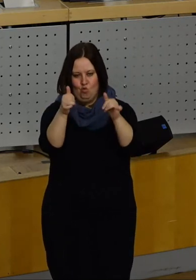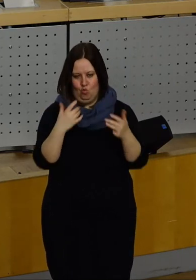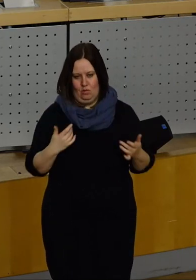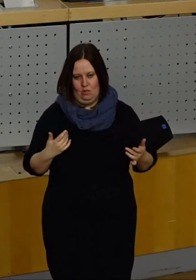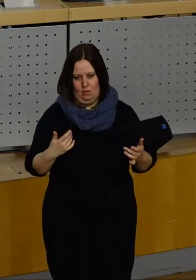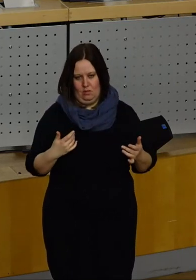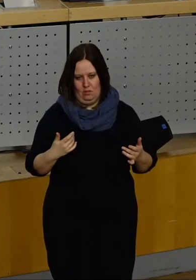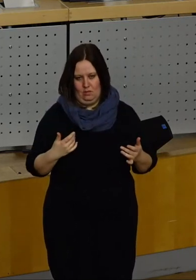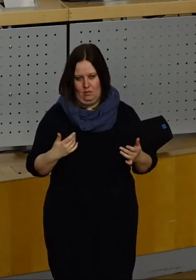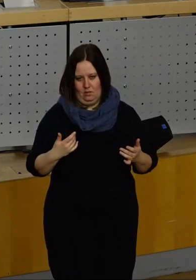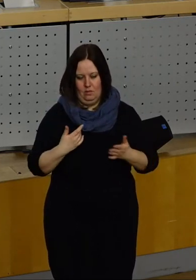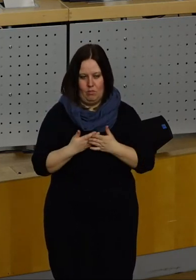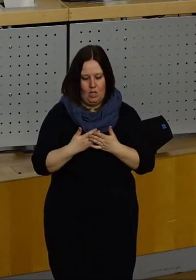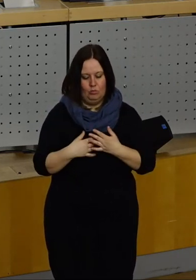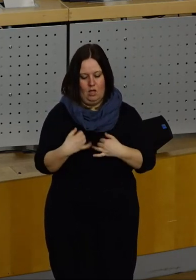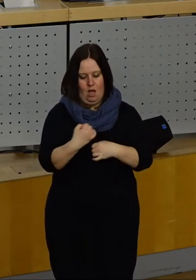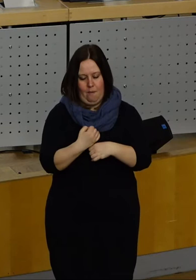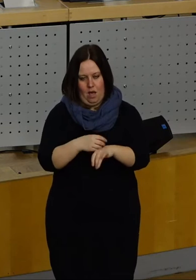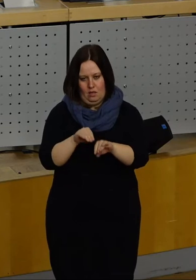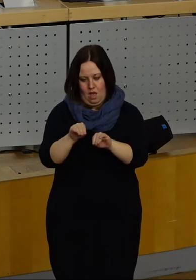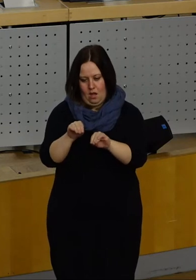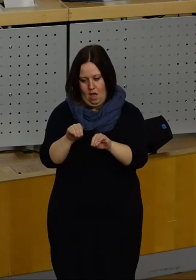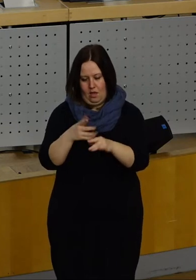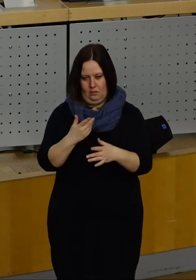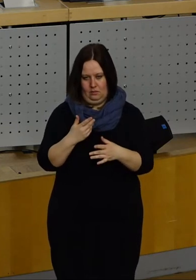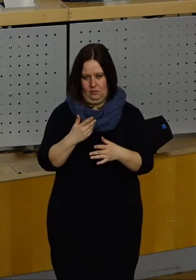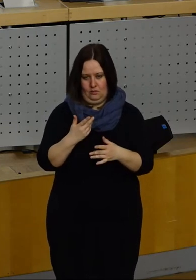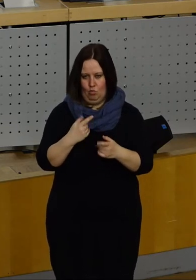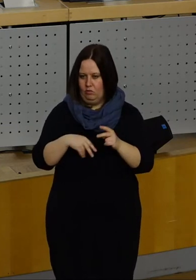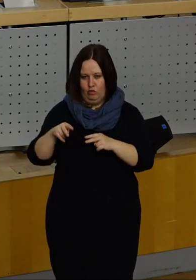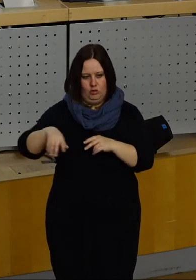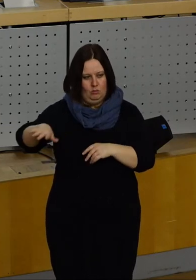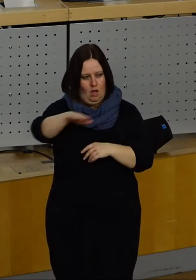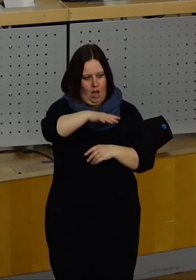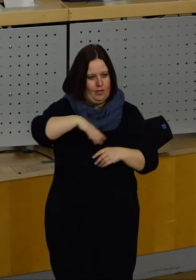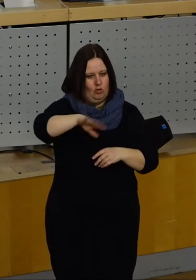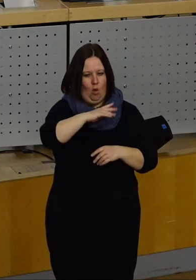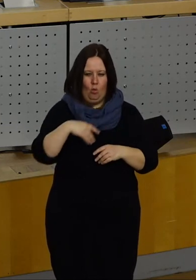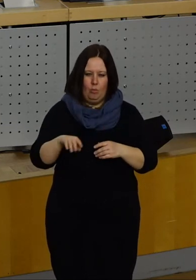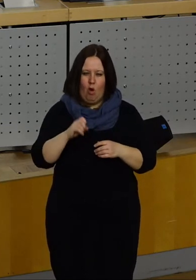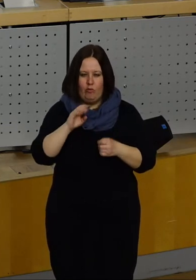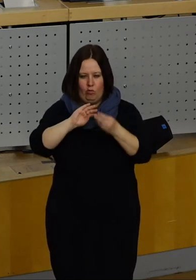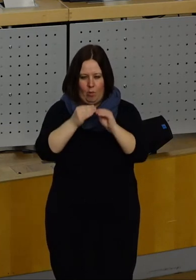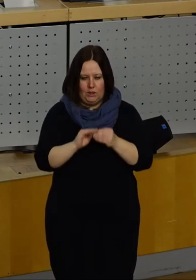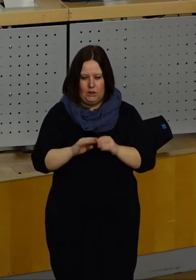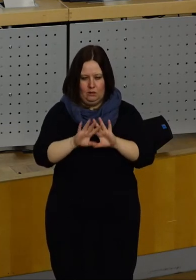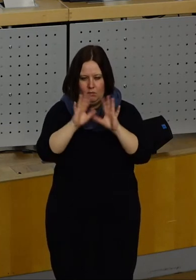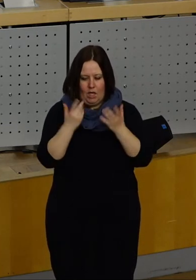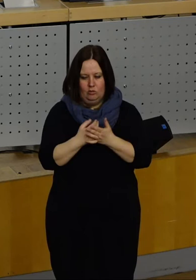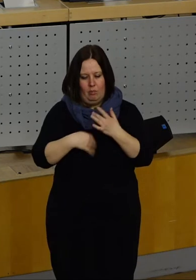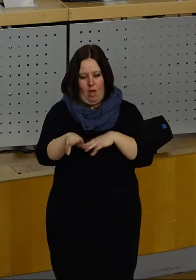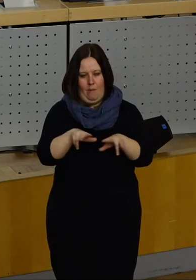Arbeiten und das Anleiten vieler hunderter Mitarbeiter in unterschiedlichen und komplexen Fachbereichen ist in erster Linie eine